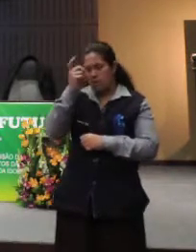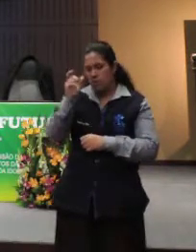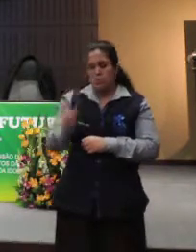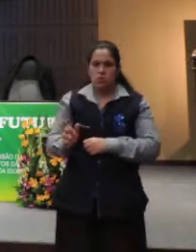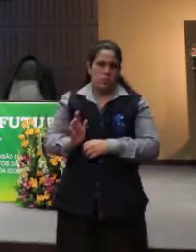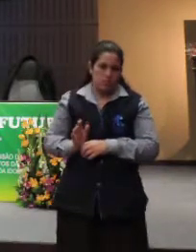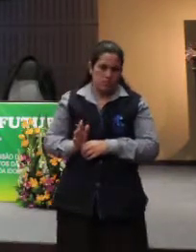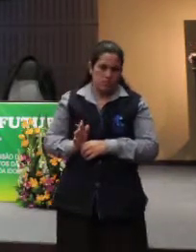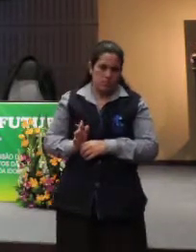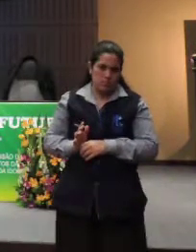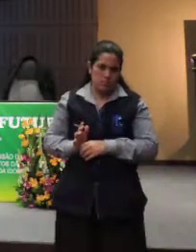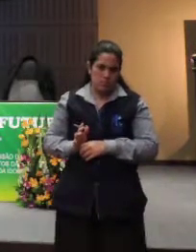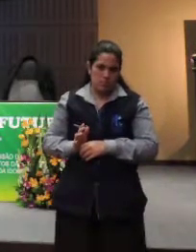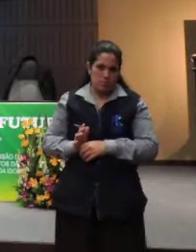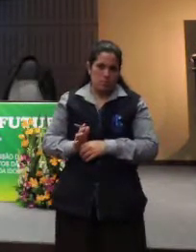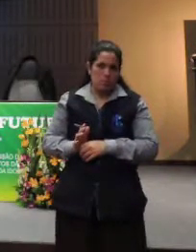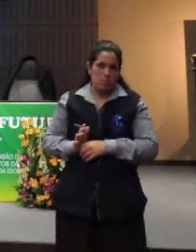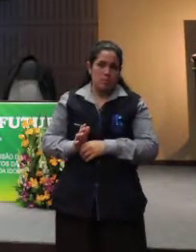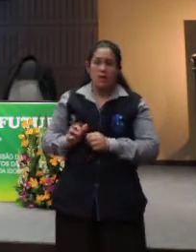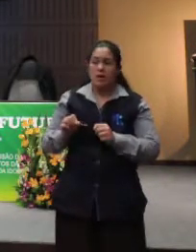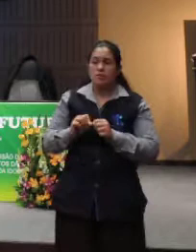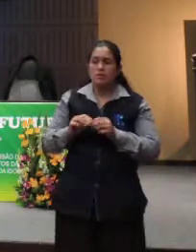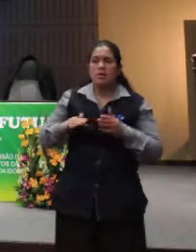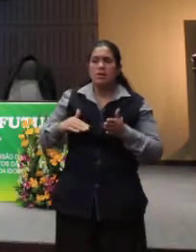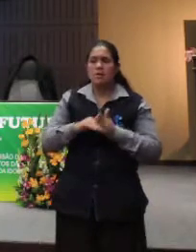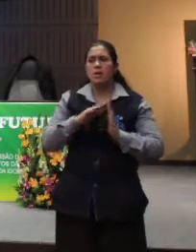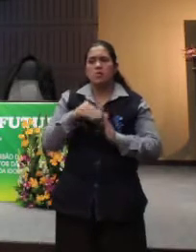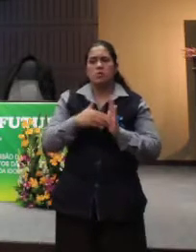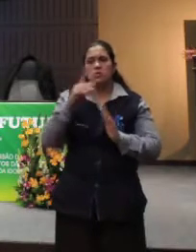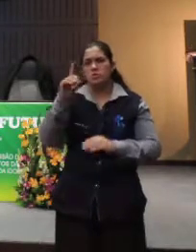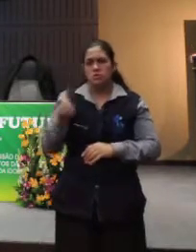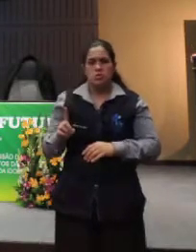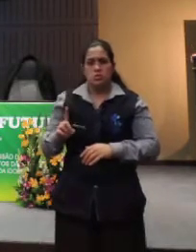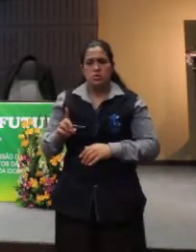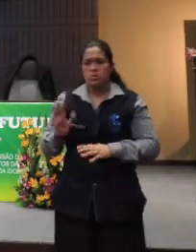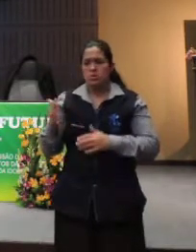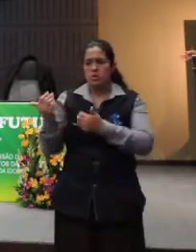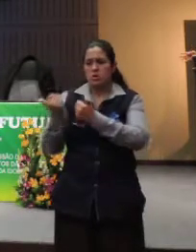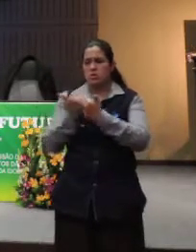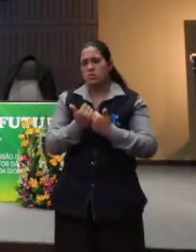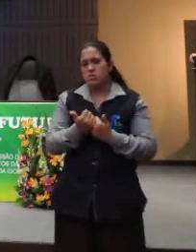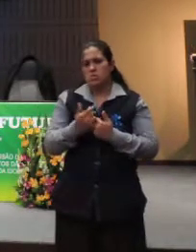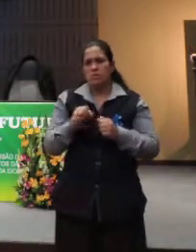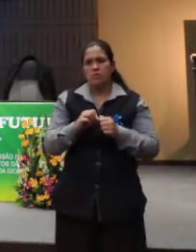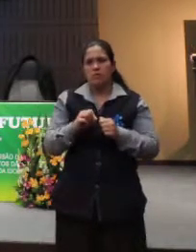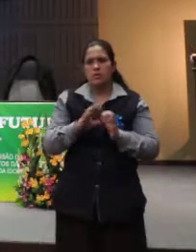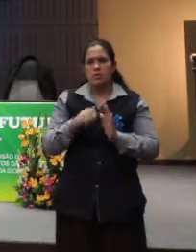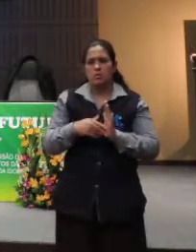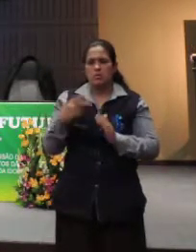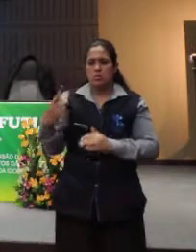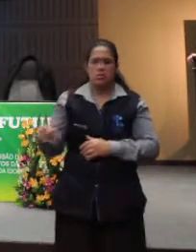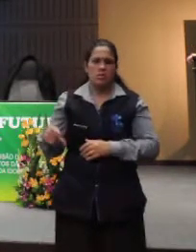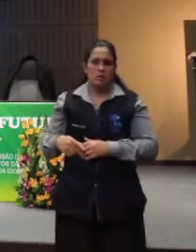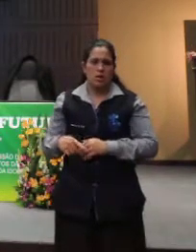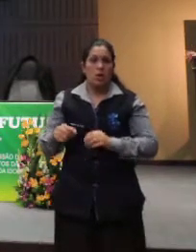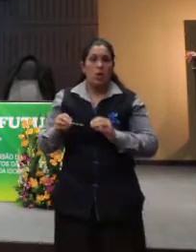nisso. E aí, limitava a pessoa em todos os seus direitos civis e se substituía, fazia as coisas no lugar da pessoa. Pois se ela não tivesse